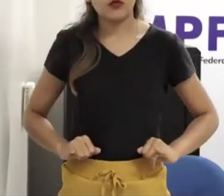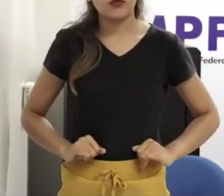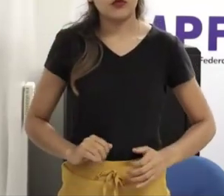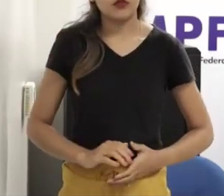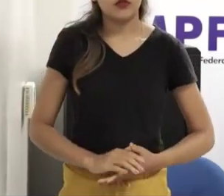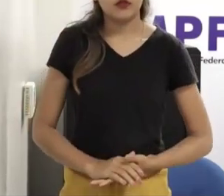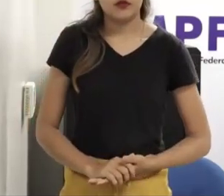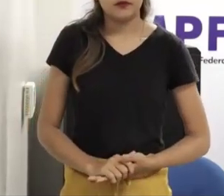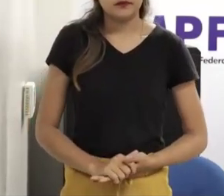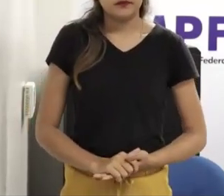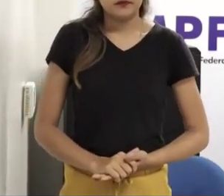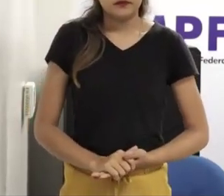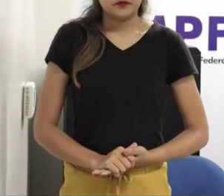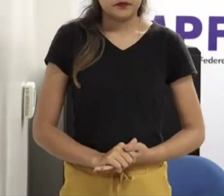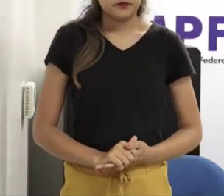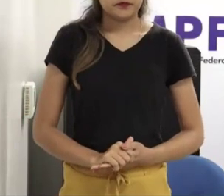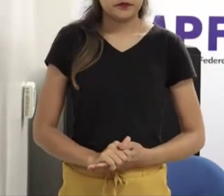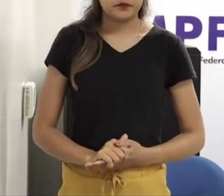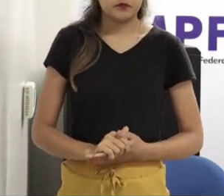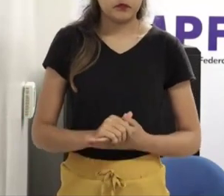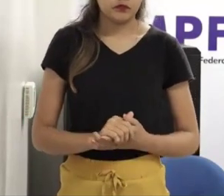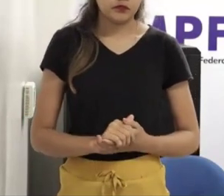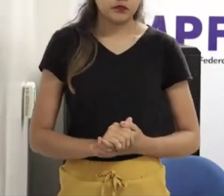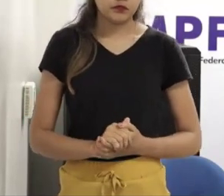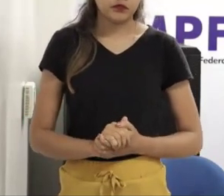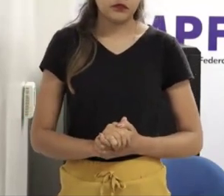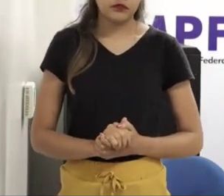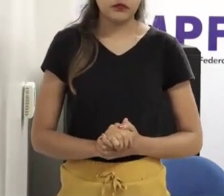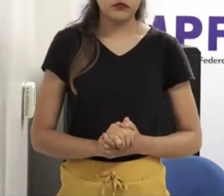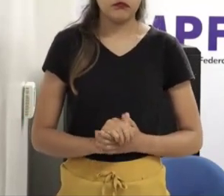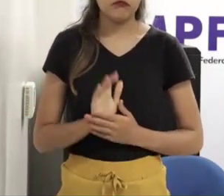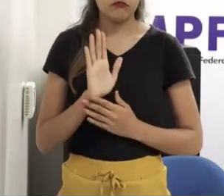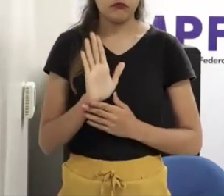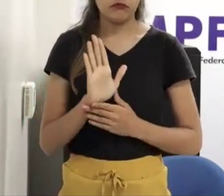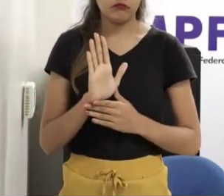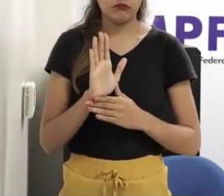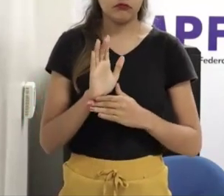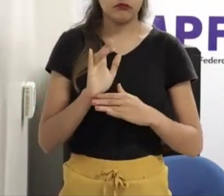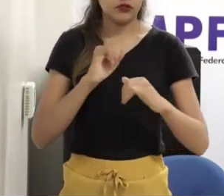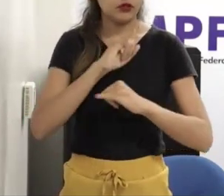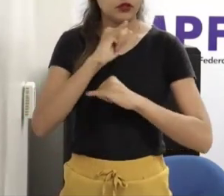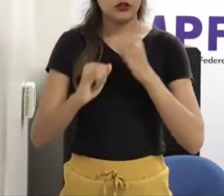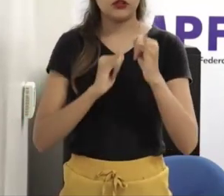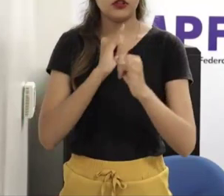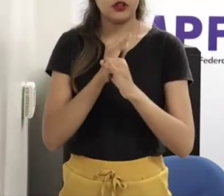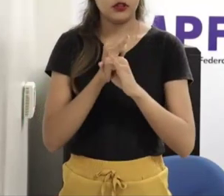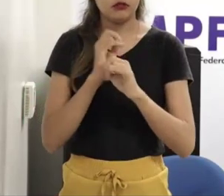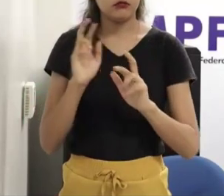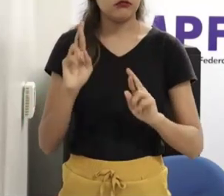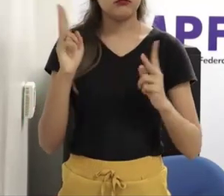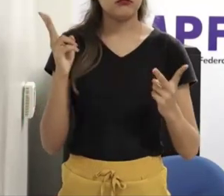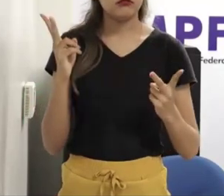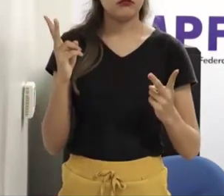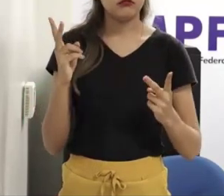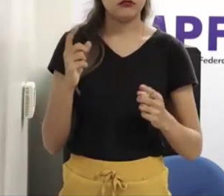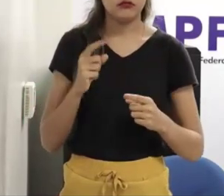fazendo um exercício, a gente vê um outro perfil, por que? Bem, eu vou resgatar o estudo do Jama. O Jama, curiosamente, mostrou